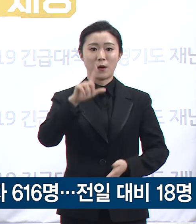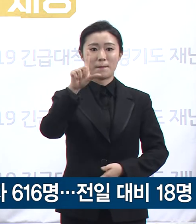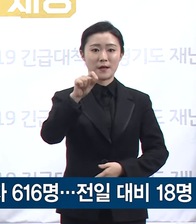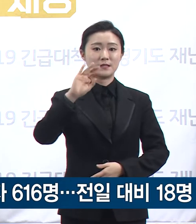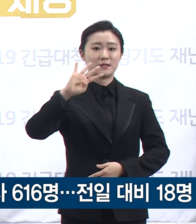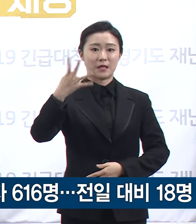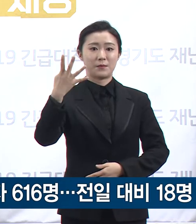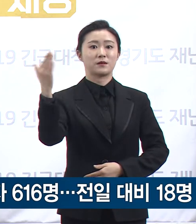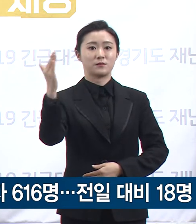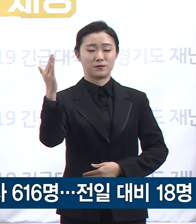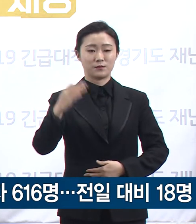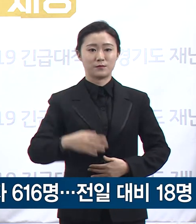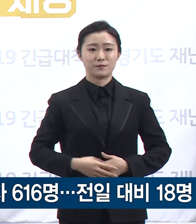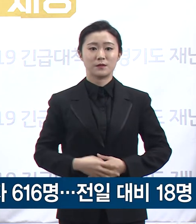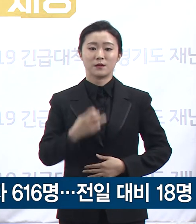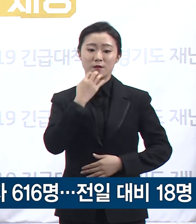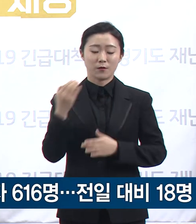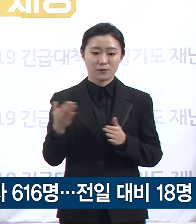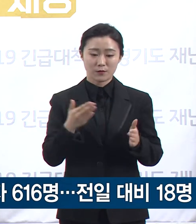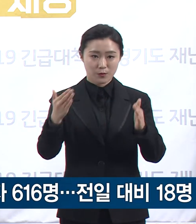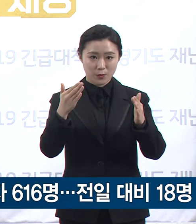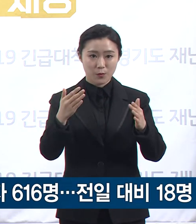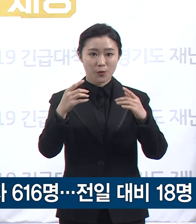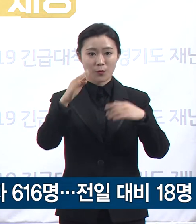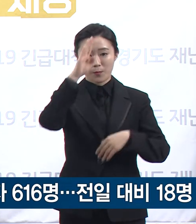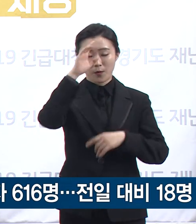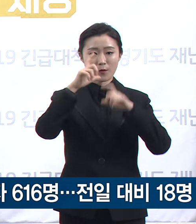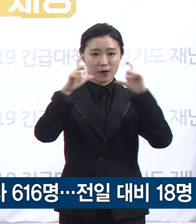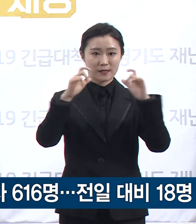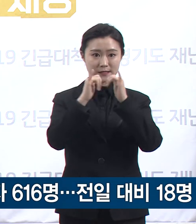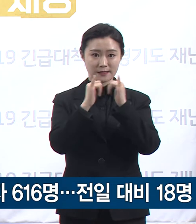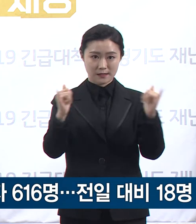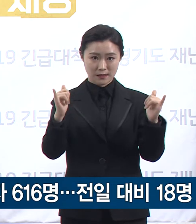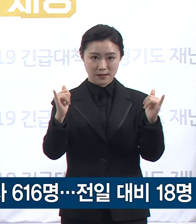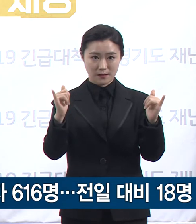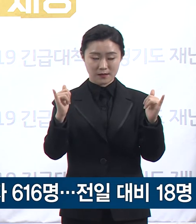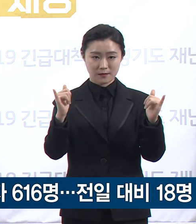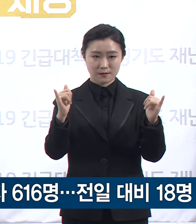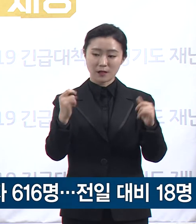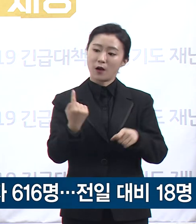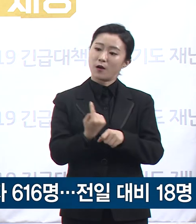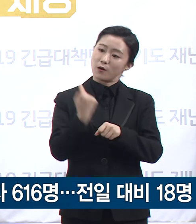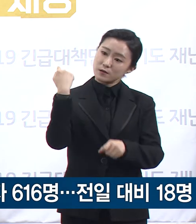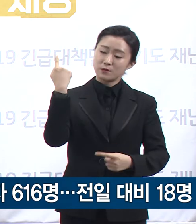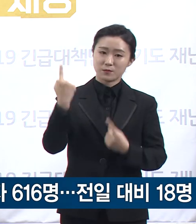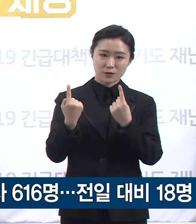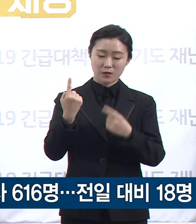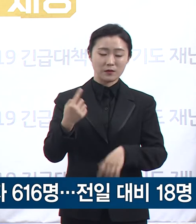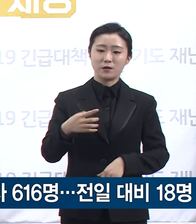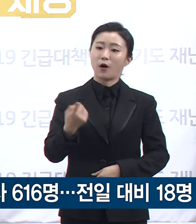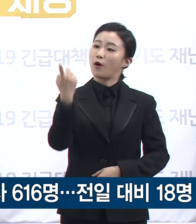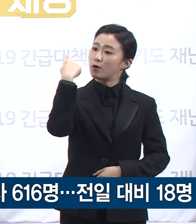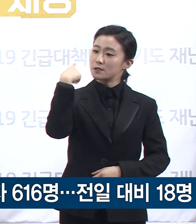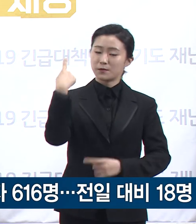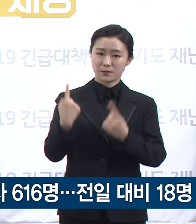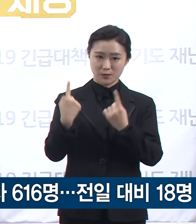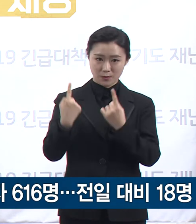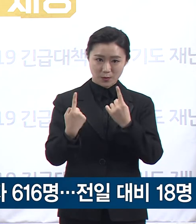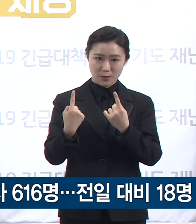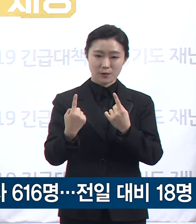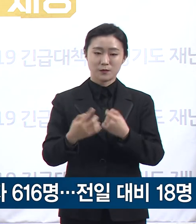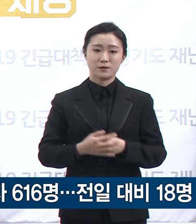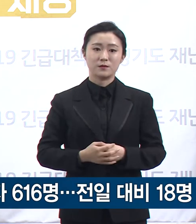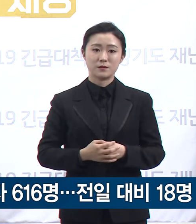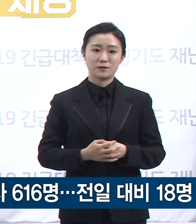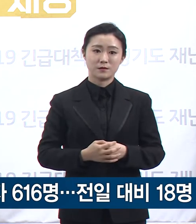이 중 경기도 확진자 수는 전일 오전 0시 대비 8명이 증가한 총 616명입니다. 인구